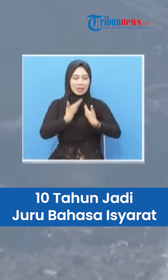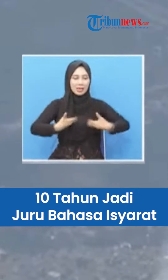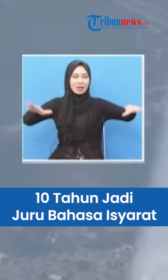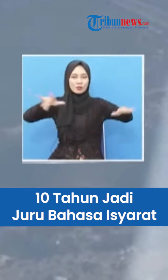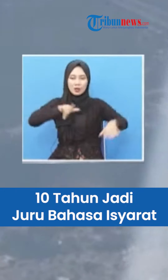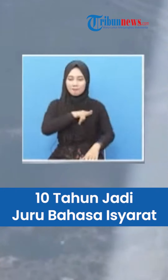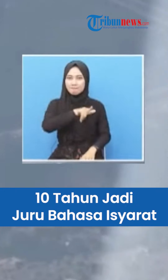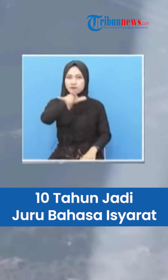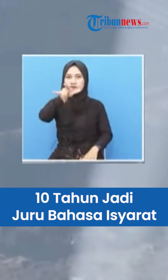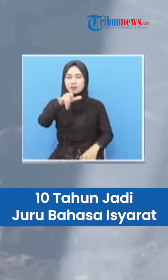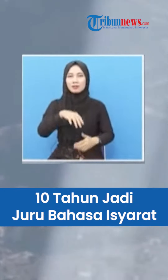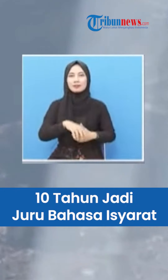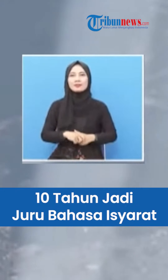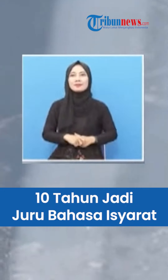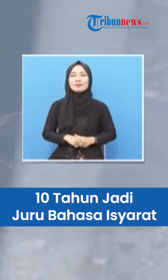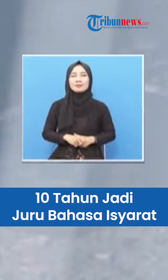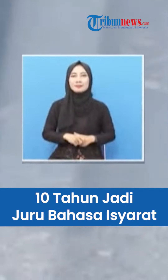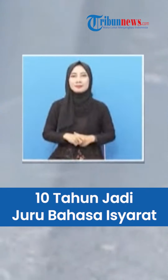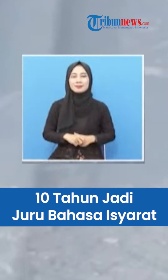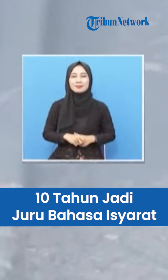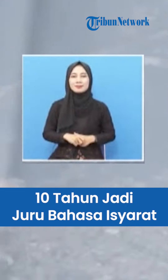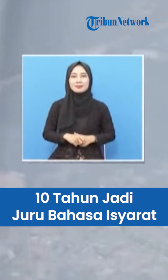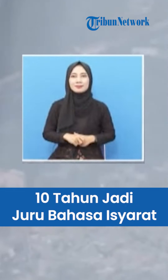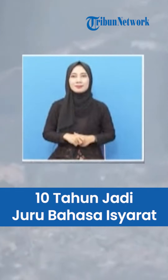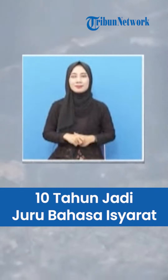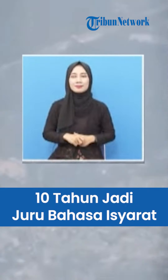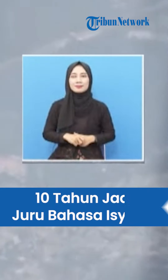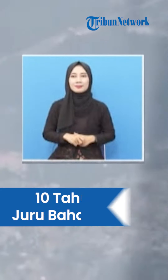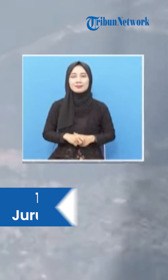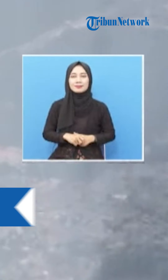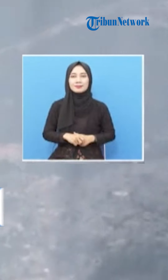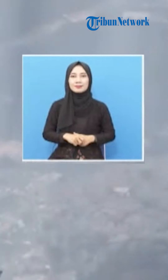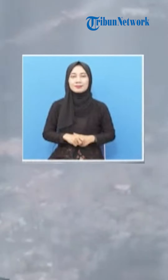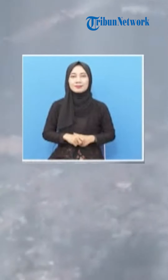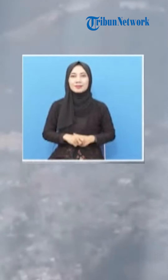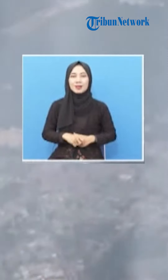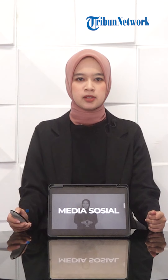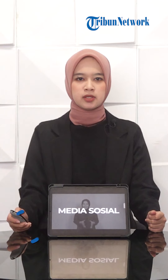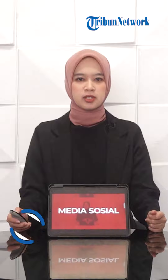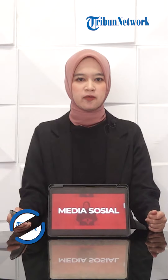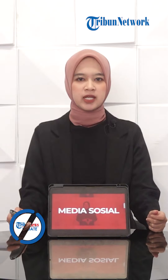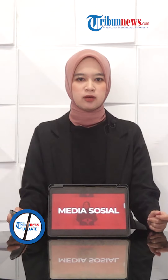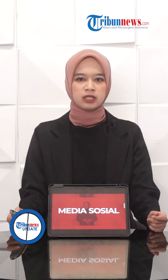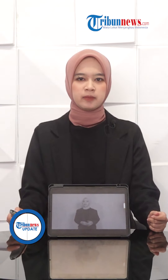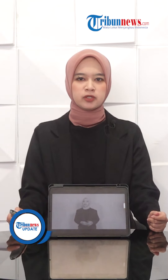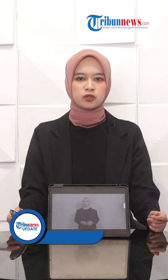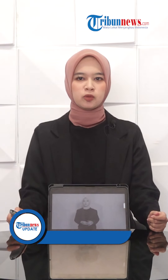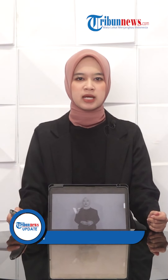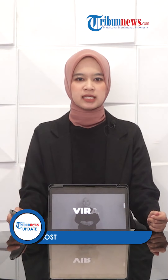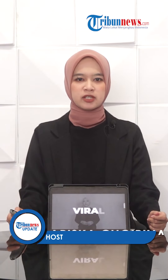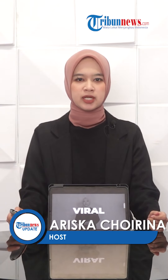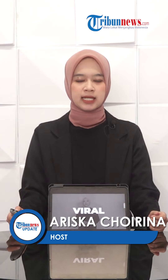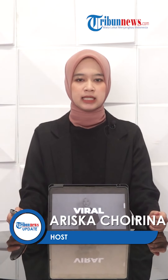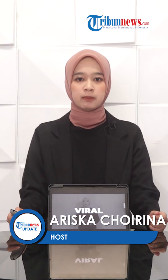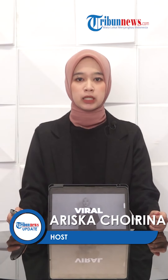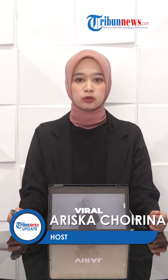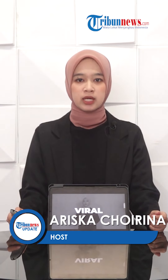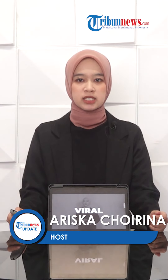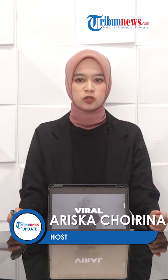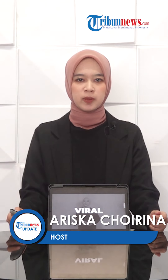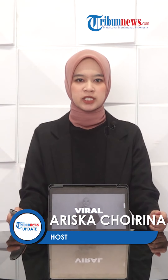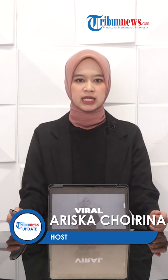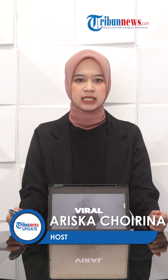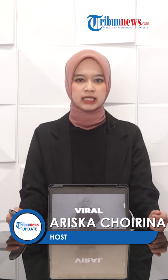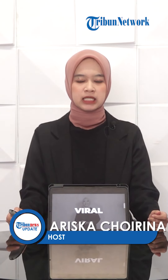Formasi pesawat tempur TNI Angkatan Udara Sosok Linda Utami, jurubasa isyarat yang